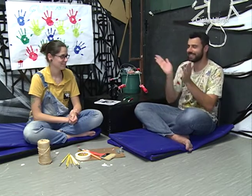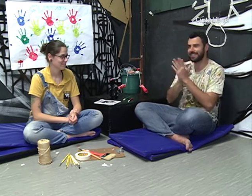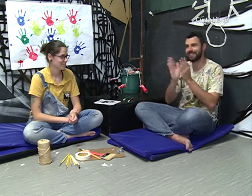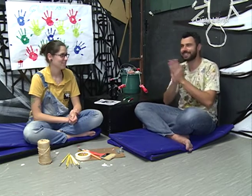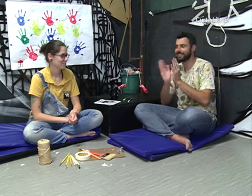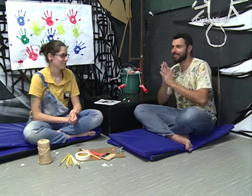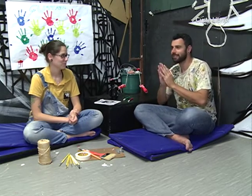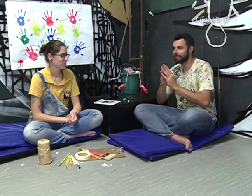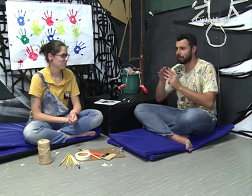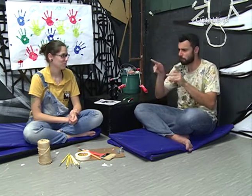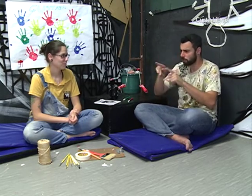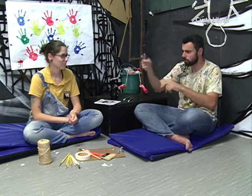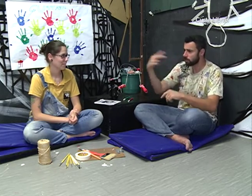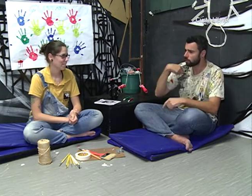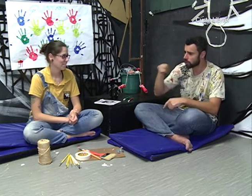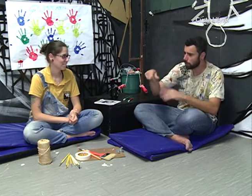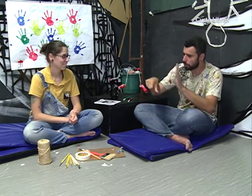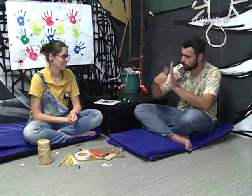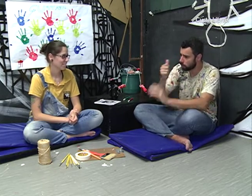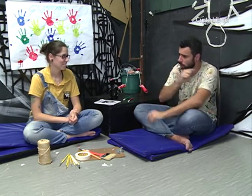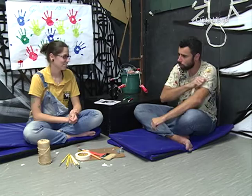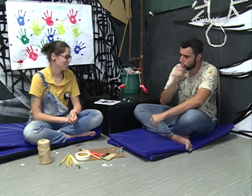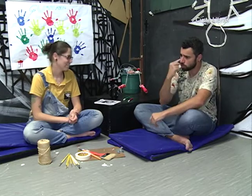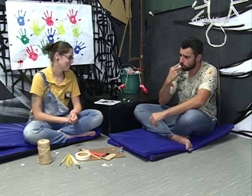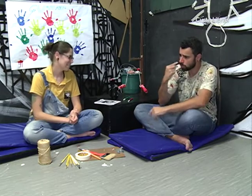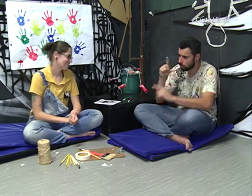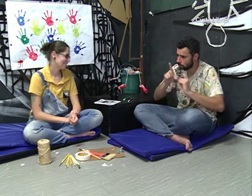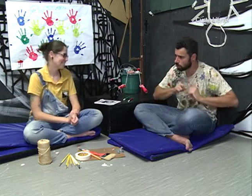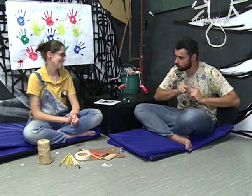Foi muito diferente para os professores se deparar com um aluno surdo.